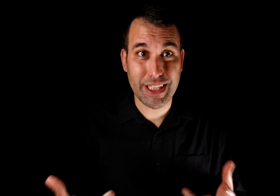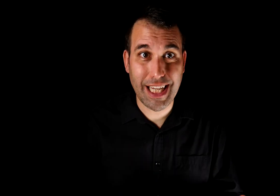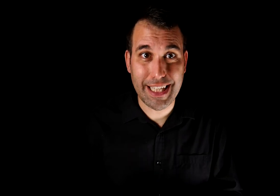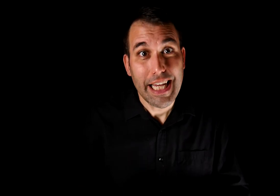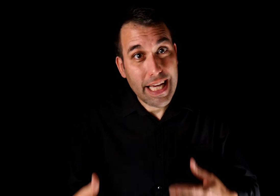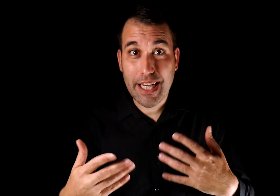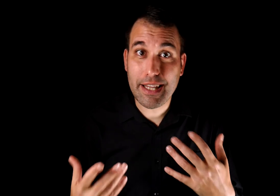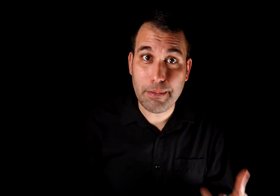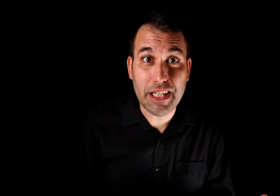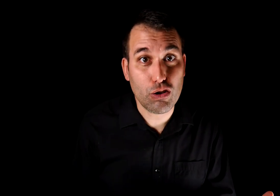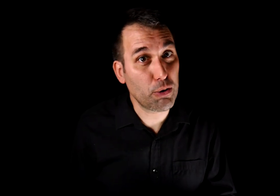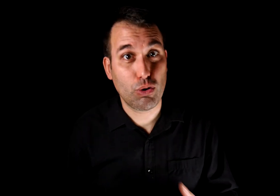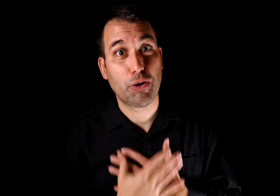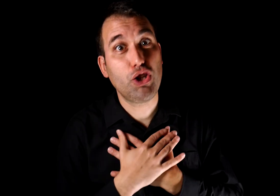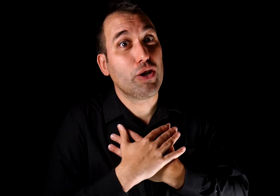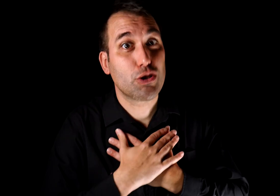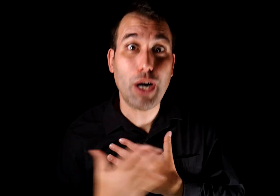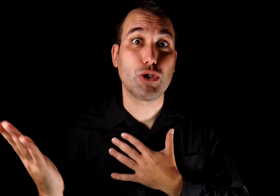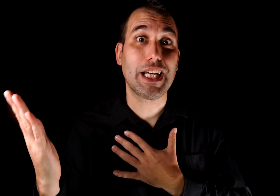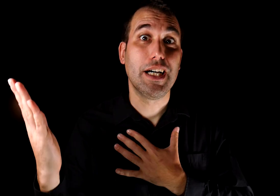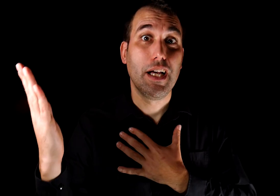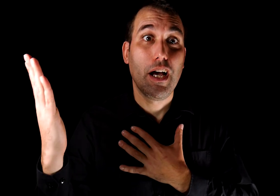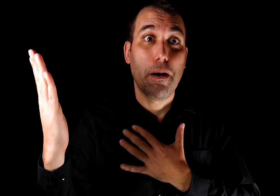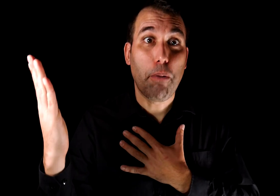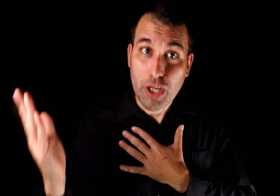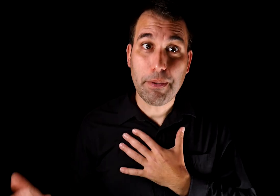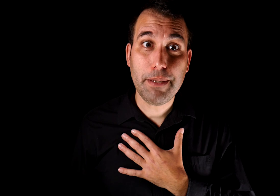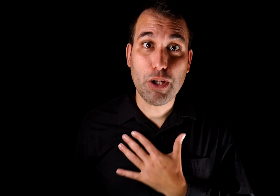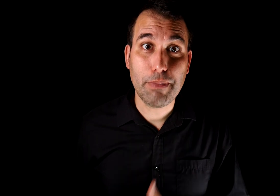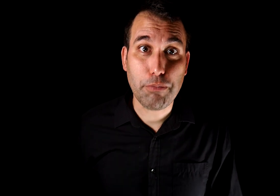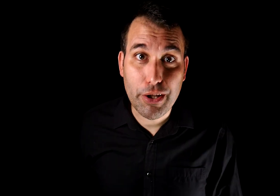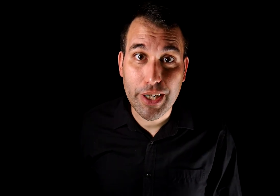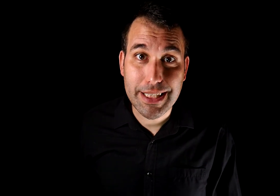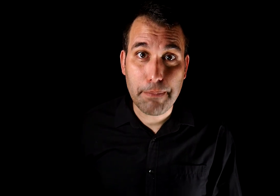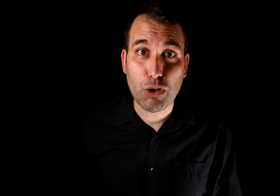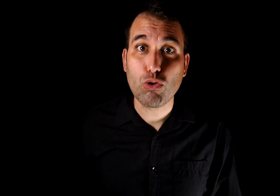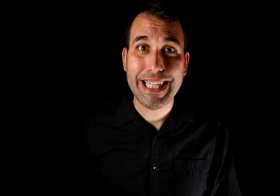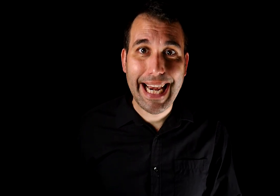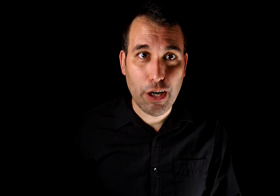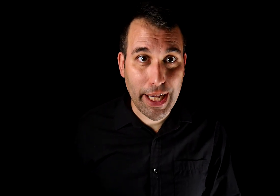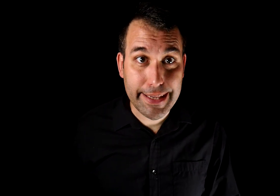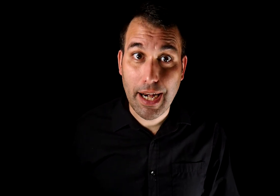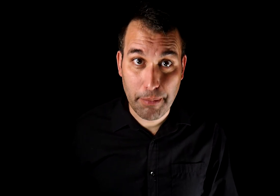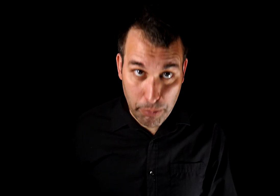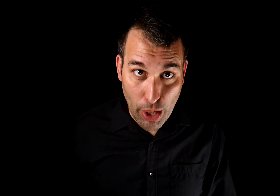rescate en agradecimiento por tu devoción a su causa. Porque el principio de un manipulador es que le importa un carajo la gente a que manipula.